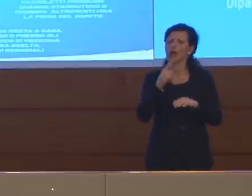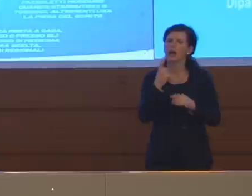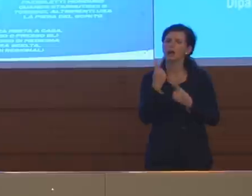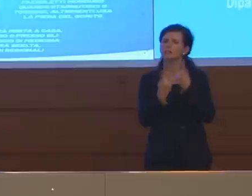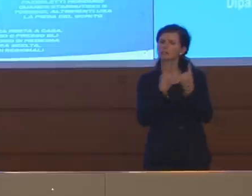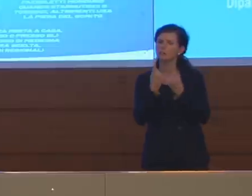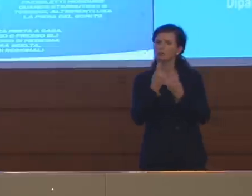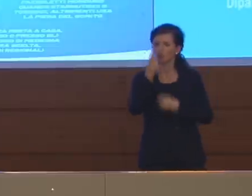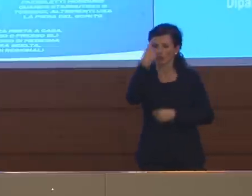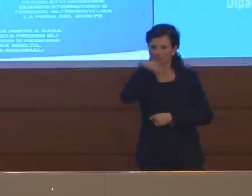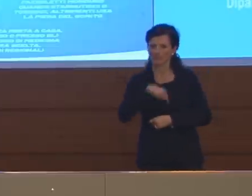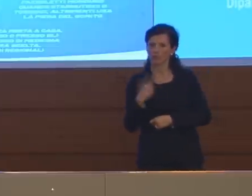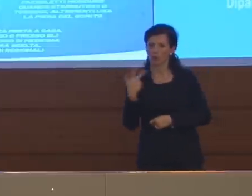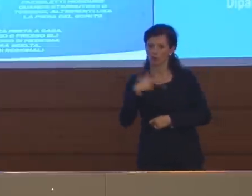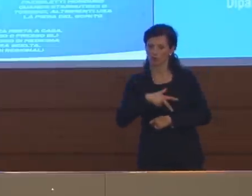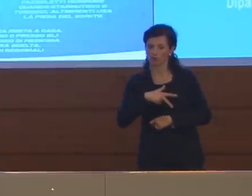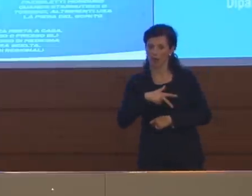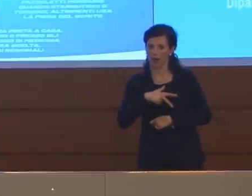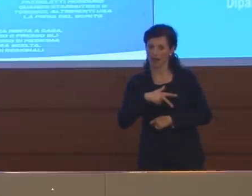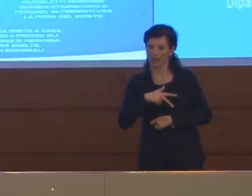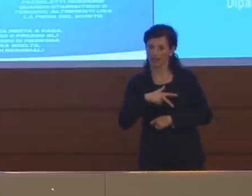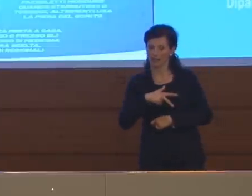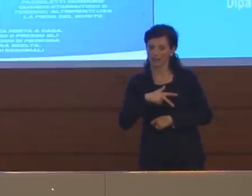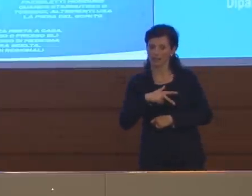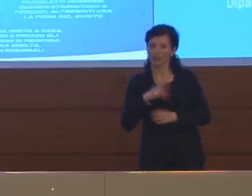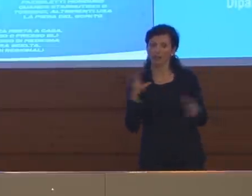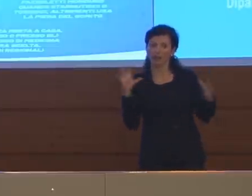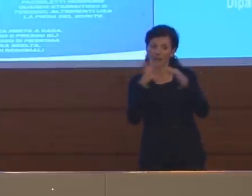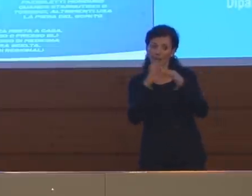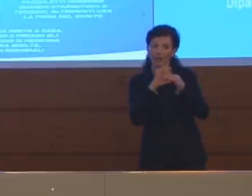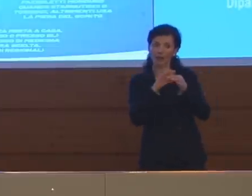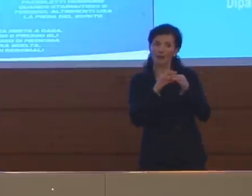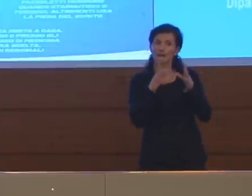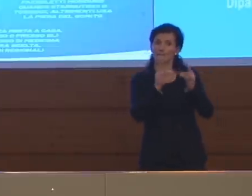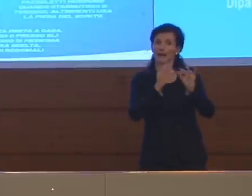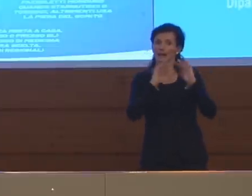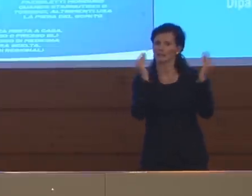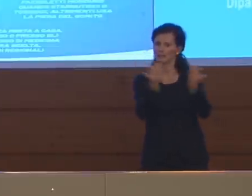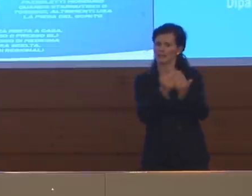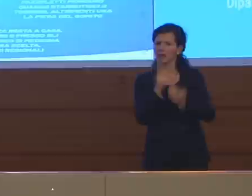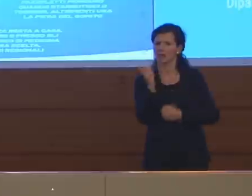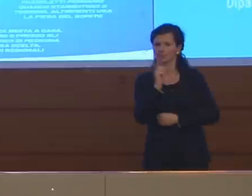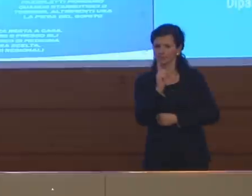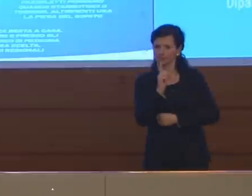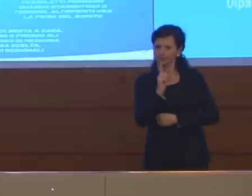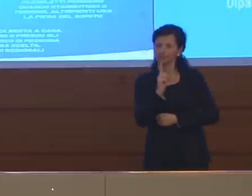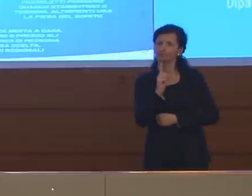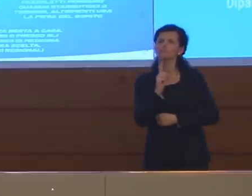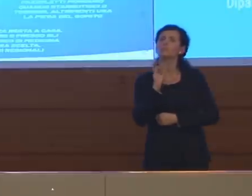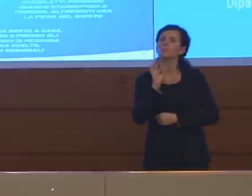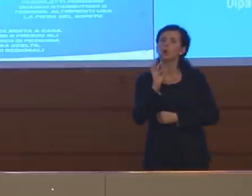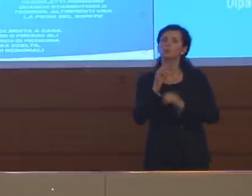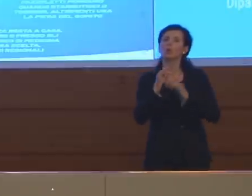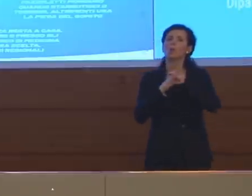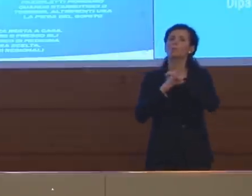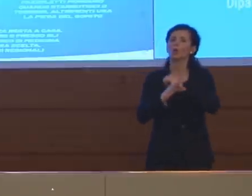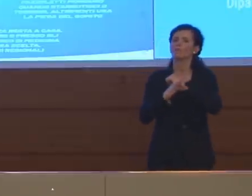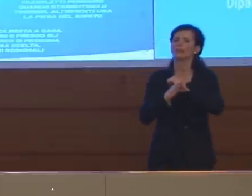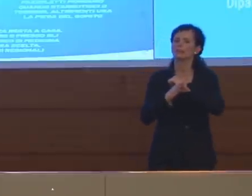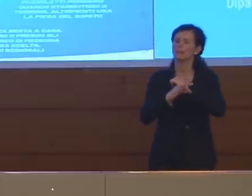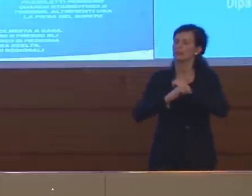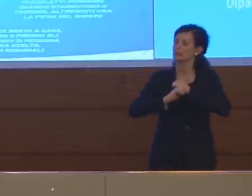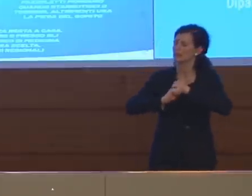ovviamente della pandemia, ma di provvedimenti normativi così repressivi e draconiani. Alla domanda è,